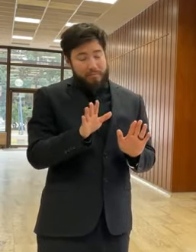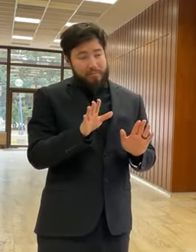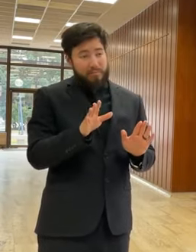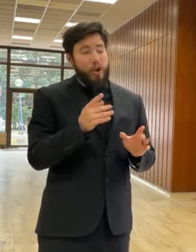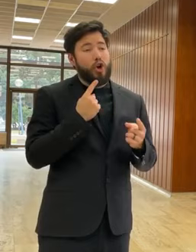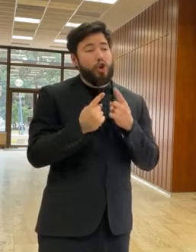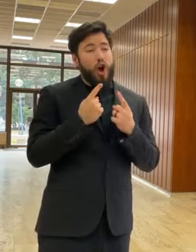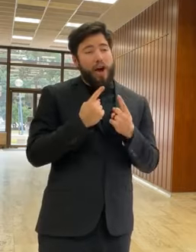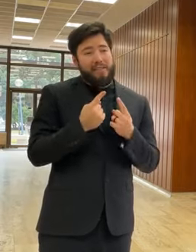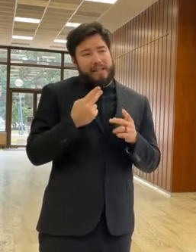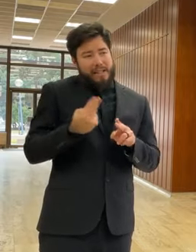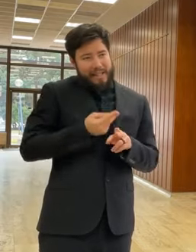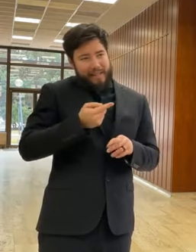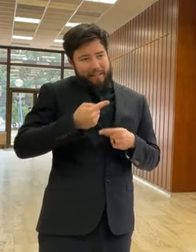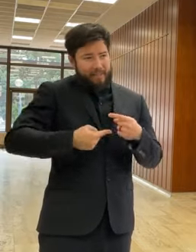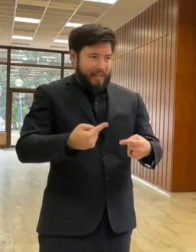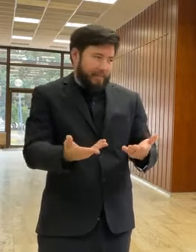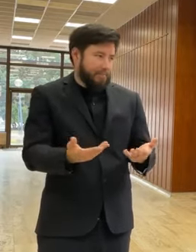rokovací folklóor.